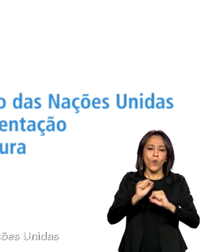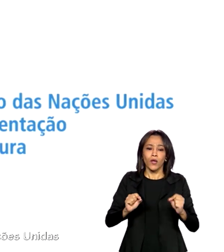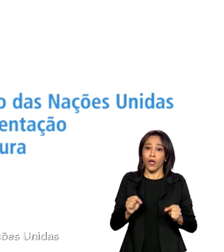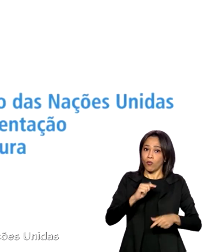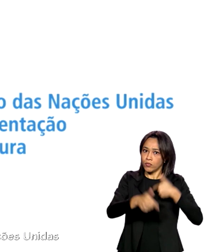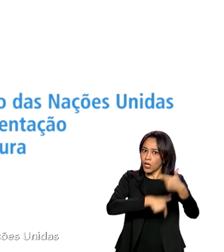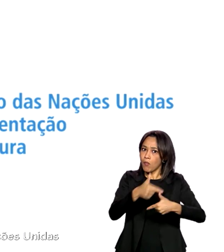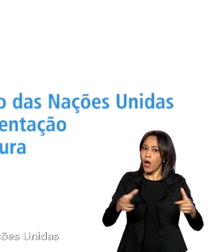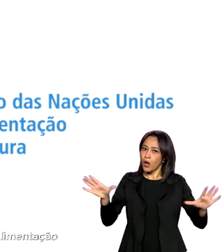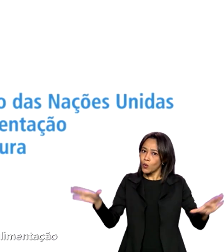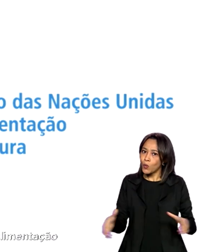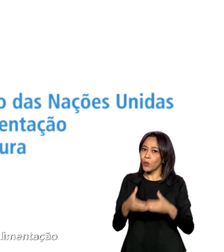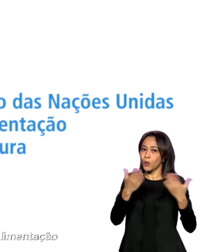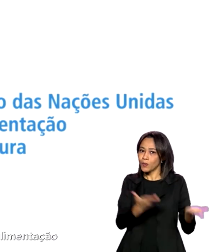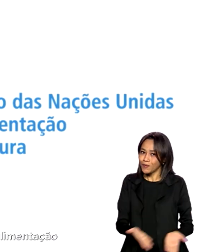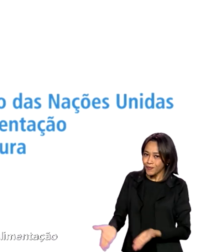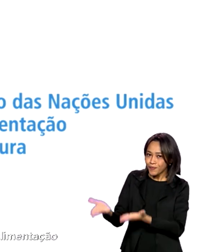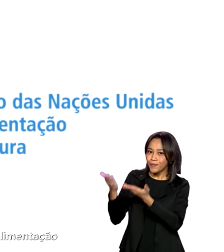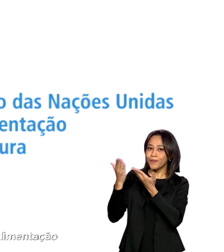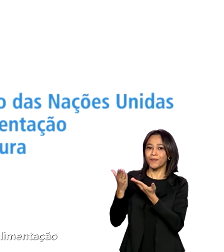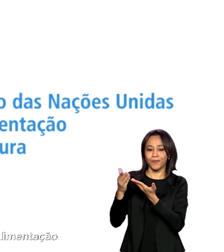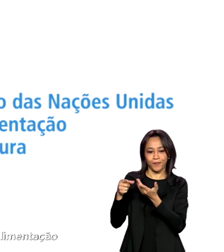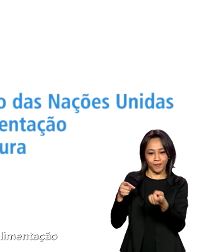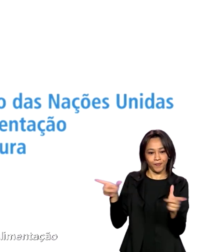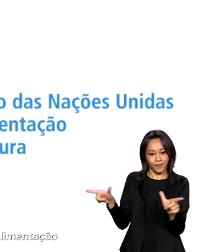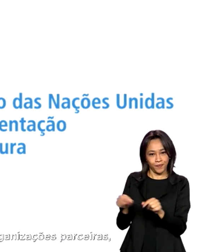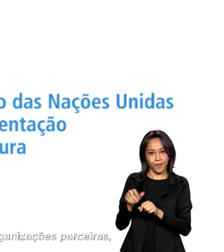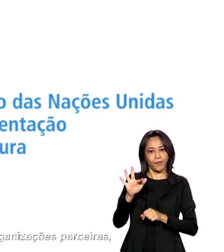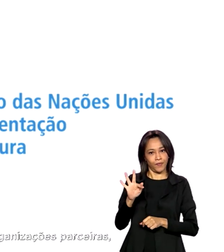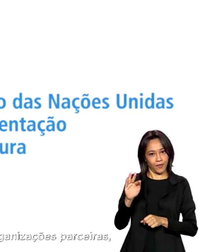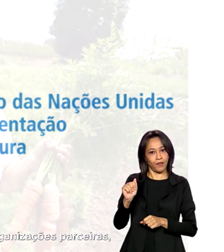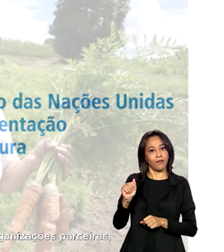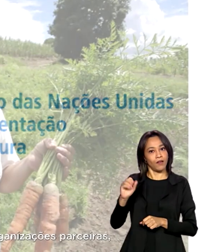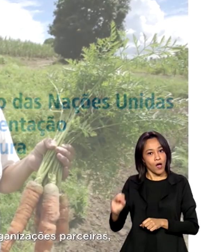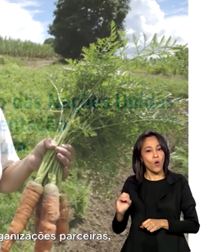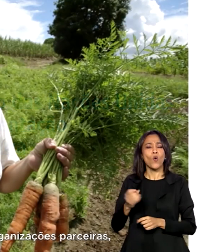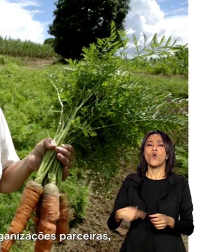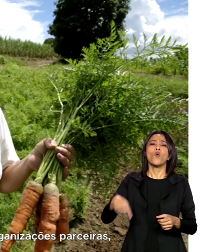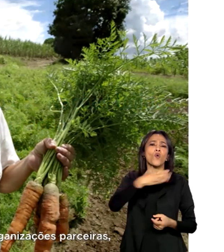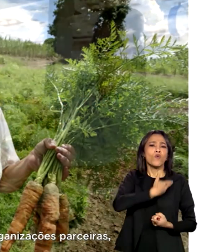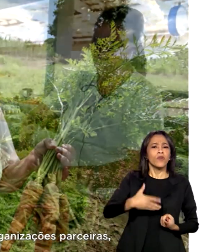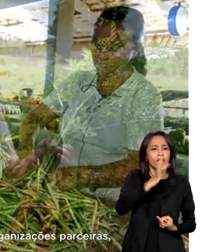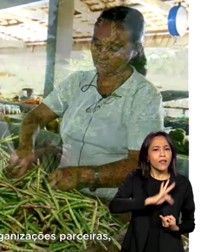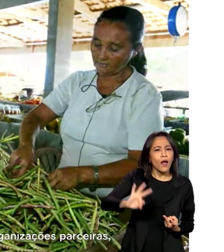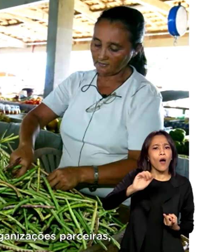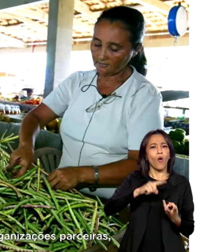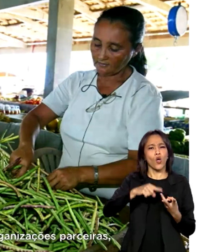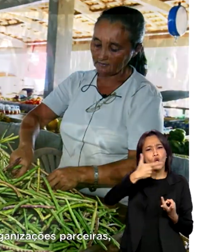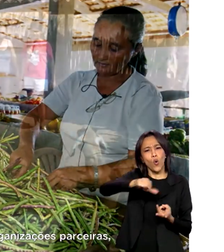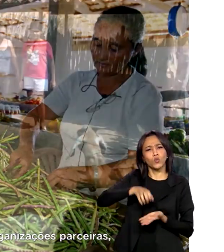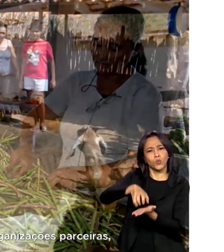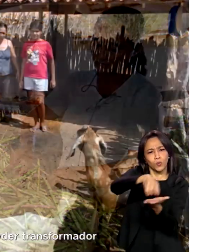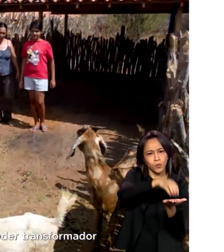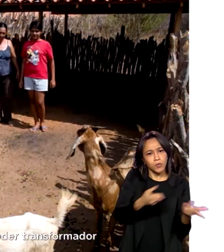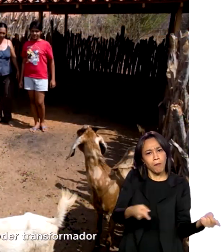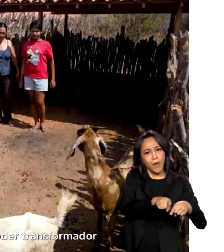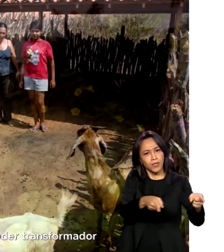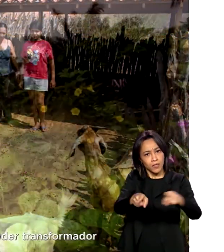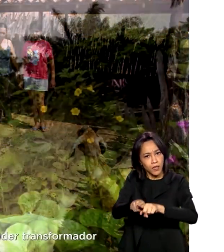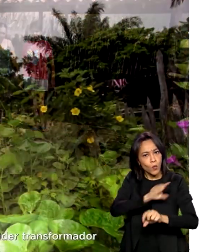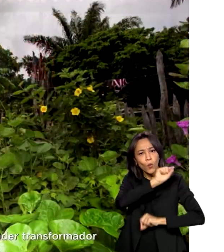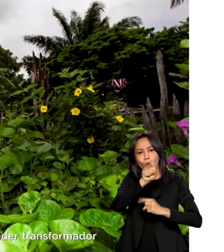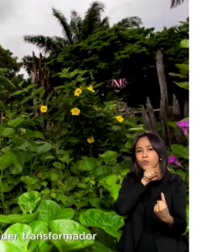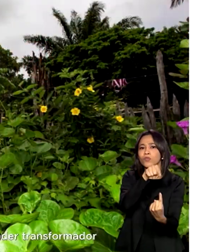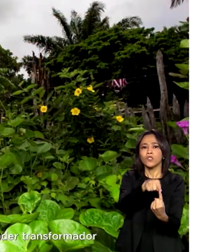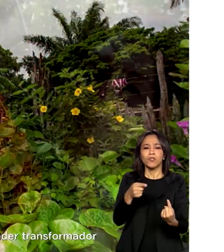Organização das Nações Unidas para Agricultura e Alimentação, o governo federal e outras organizações parceiras, busca